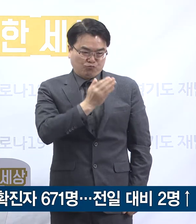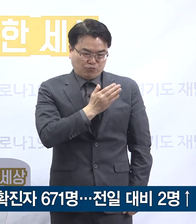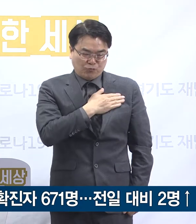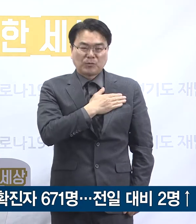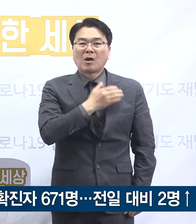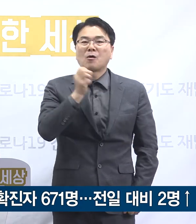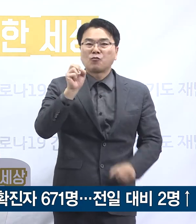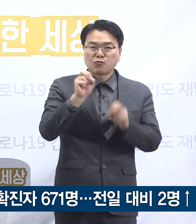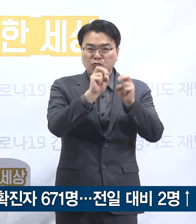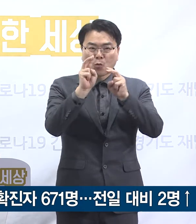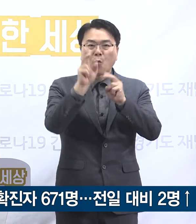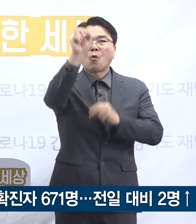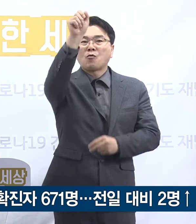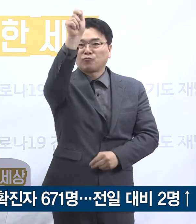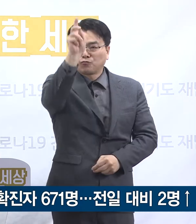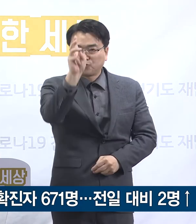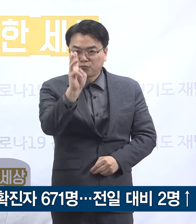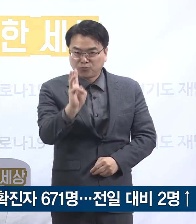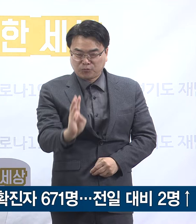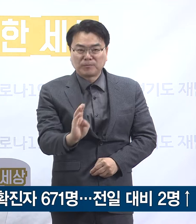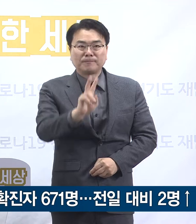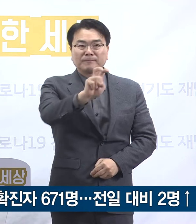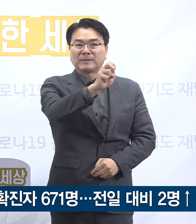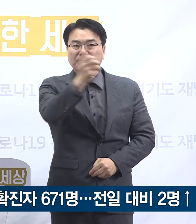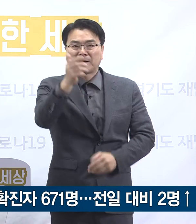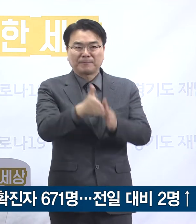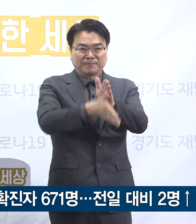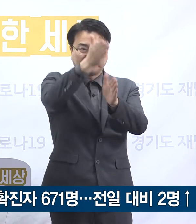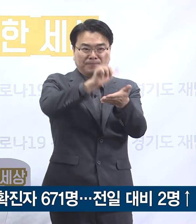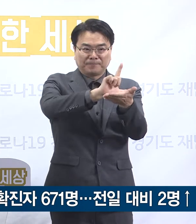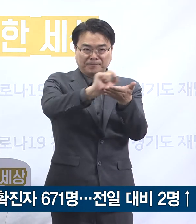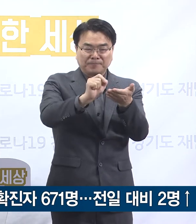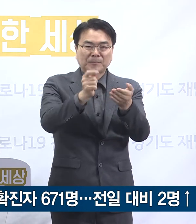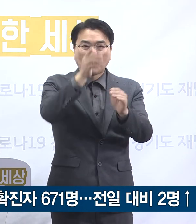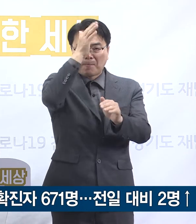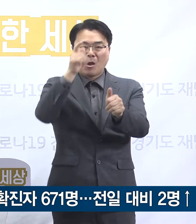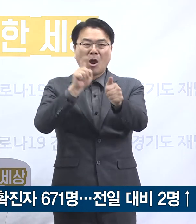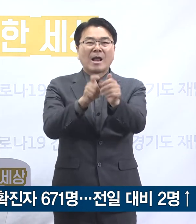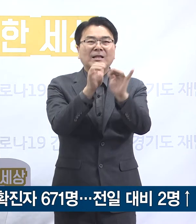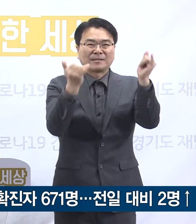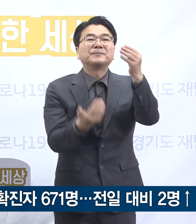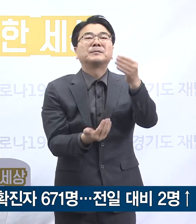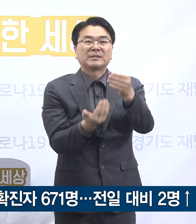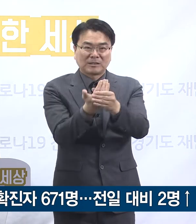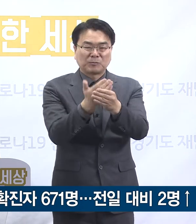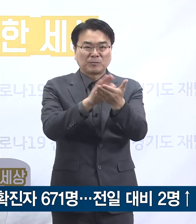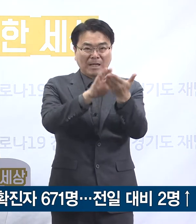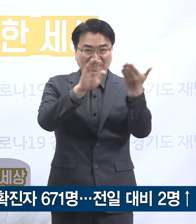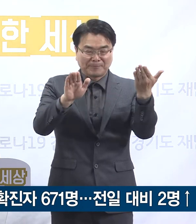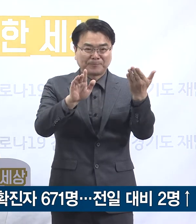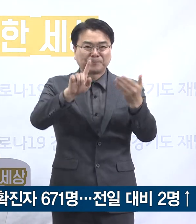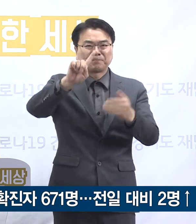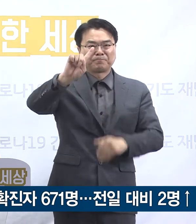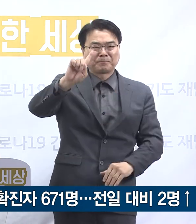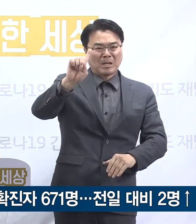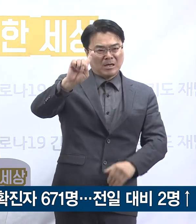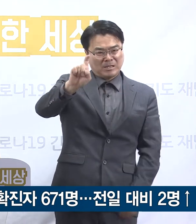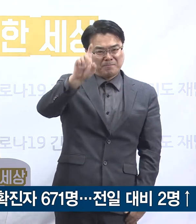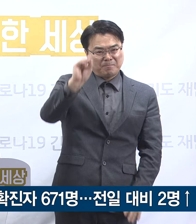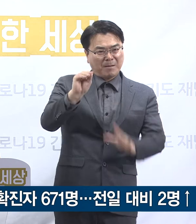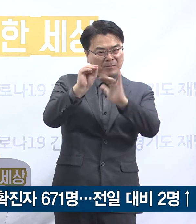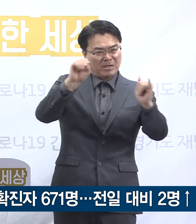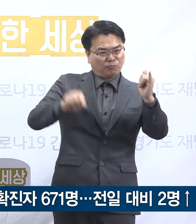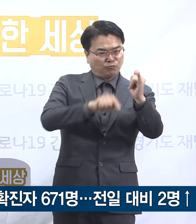용인시 62명 순으로 도내 28개 시군에서 확진자가 발생하였으며 인구 10만 명당 확진자 발생